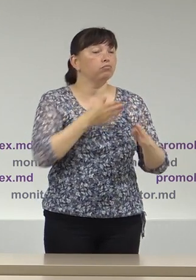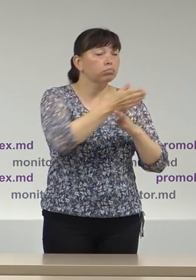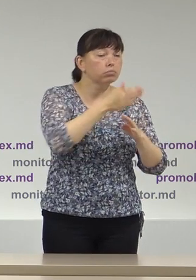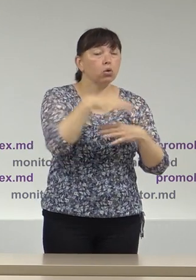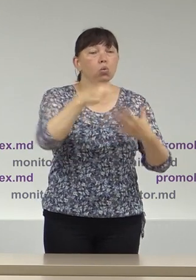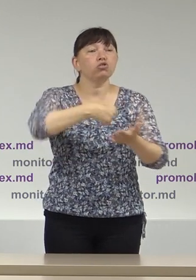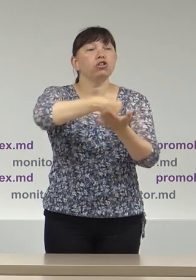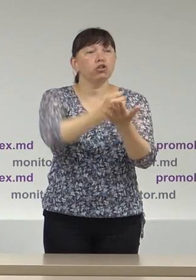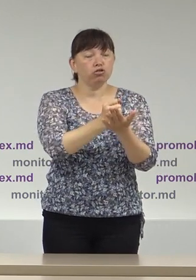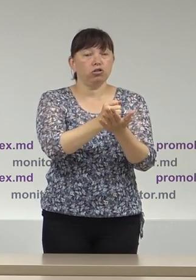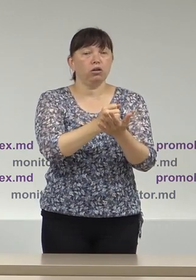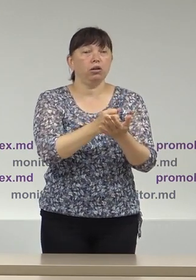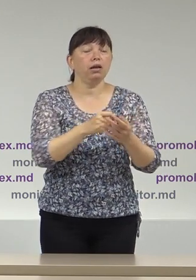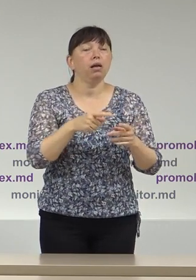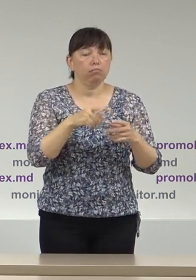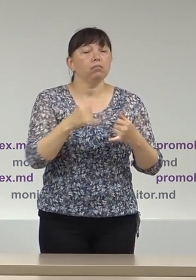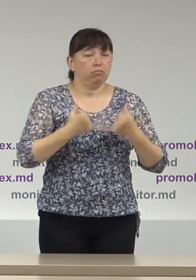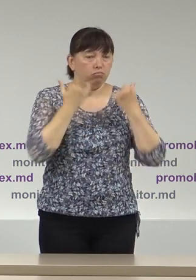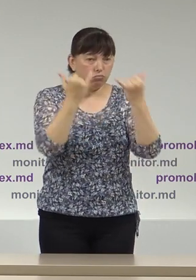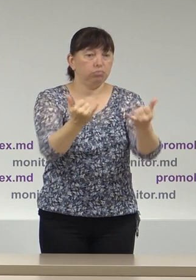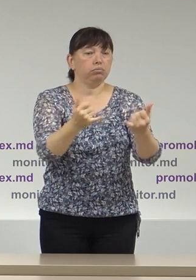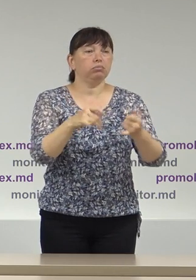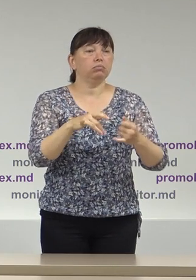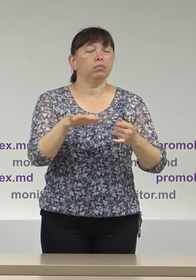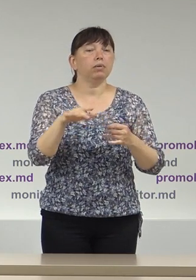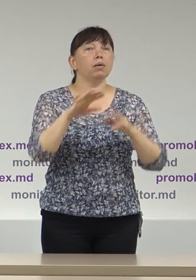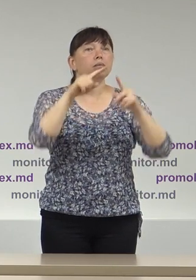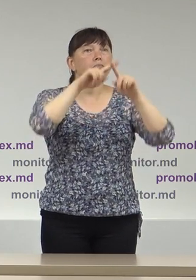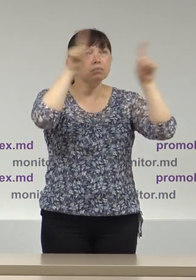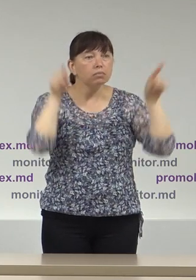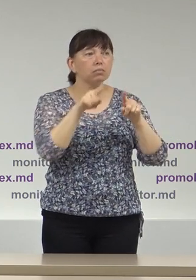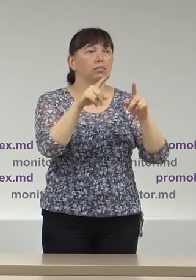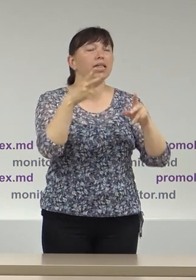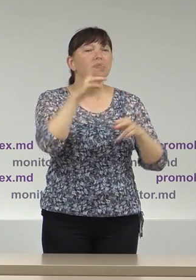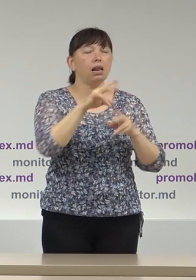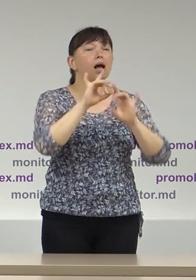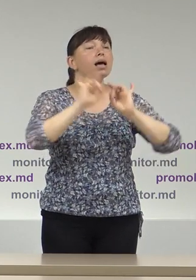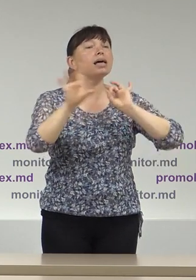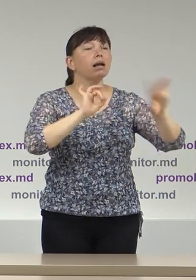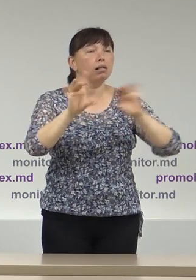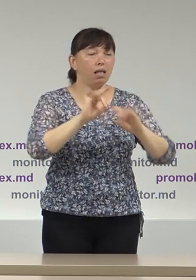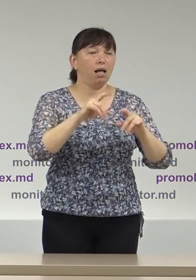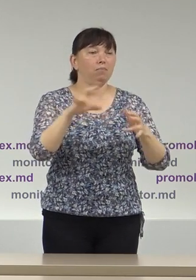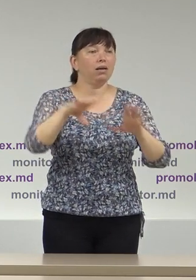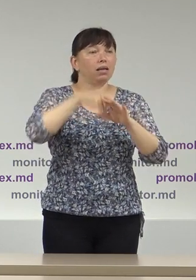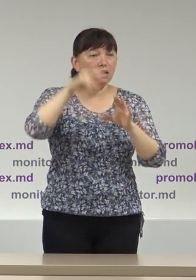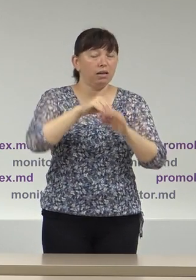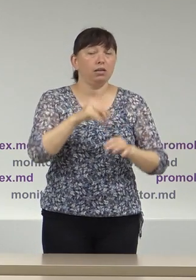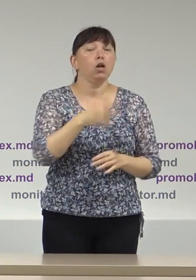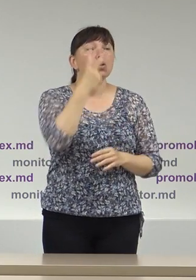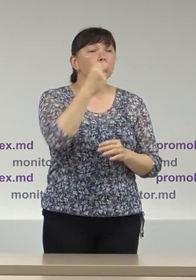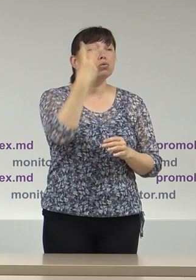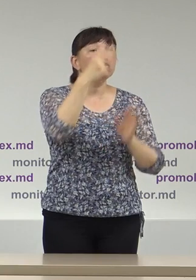aprobat deciziile de stabilire a spațiilor pentru afișajul electoral și cel puțin 274 de primării